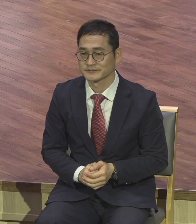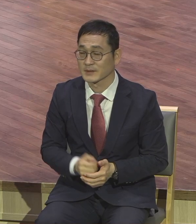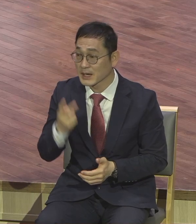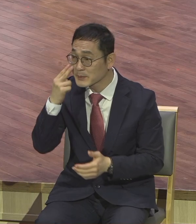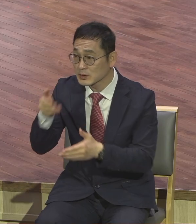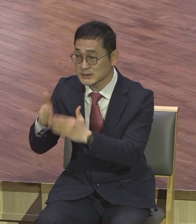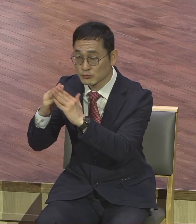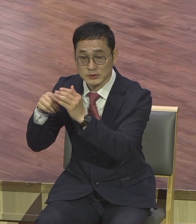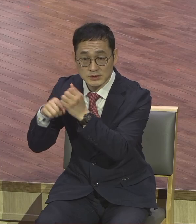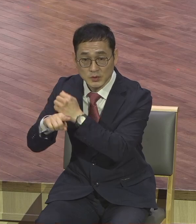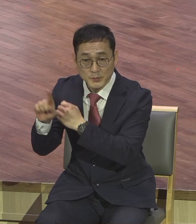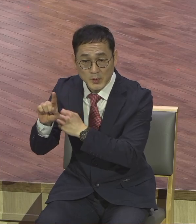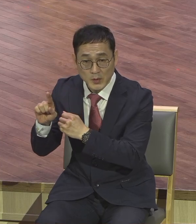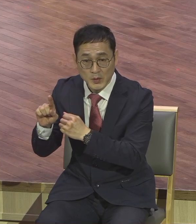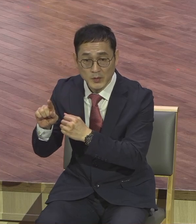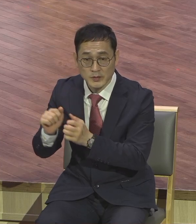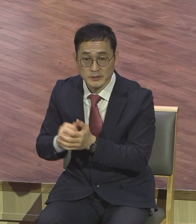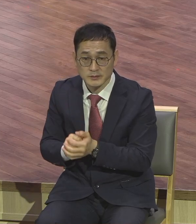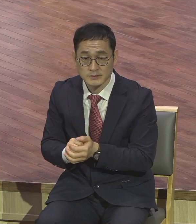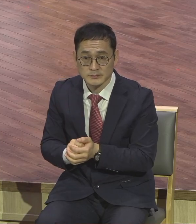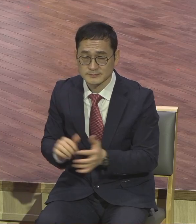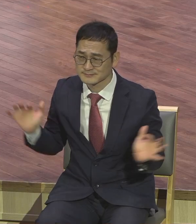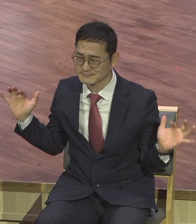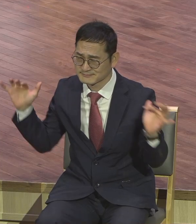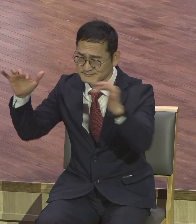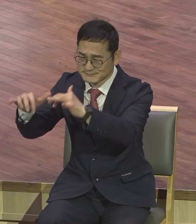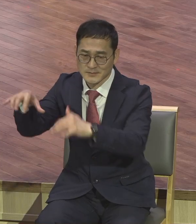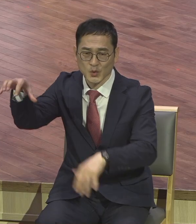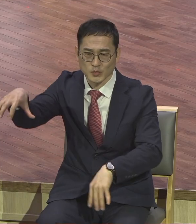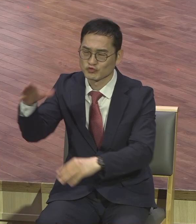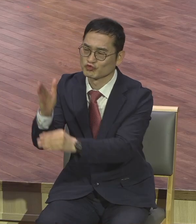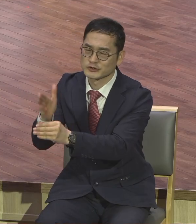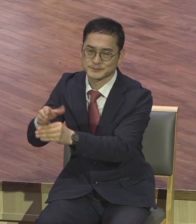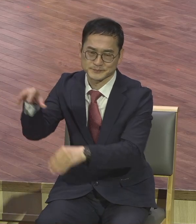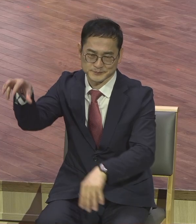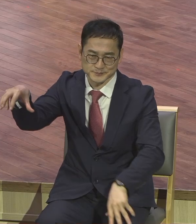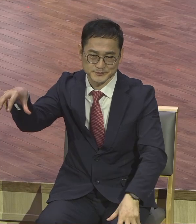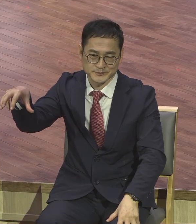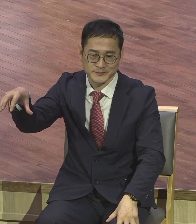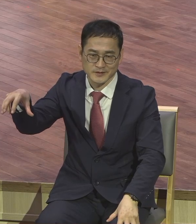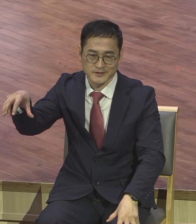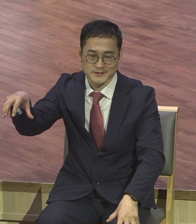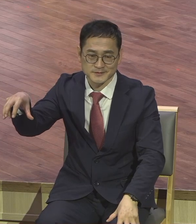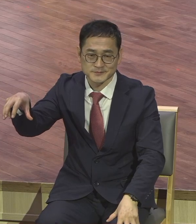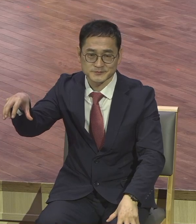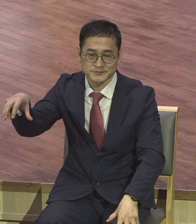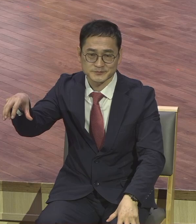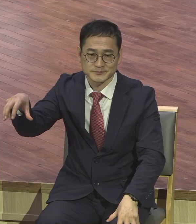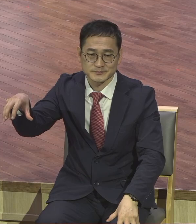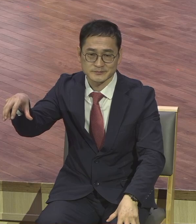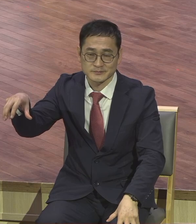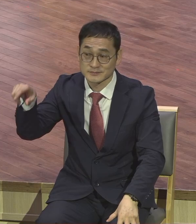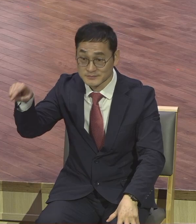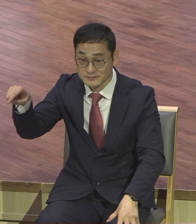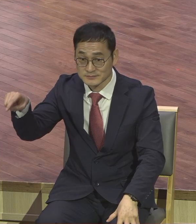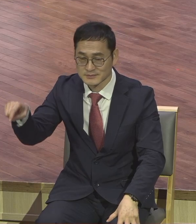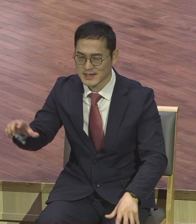미국이 전 세계 사람들 몰려오는 현장이라서 그래요. 미국에 가면 세계 모든 족속이 다 모여 있어요.